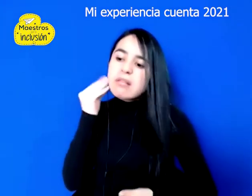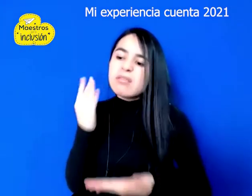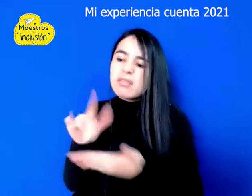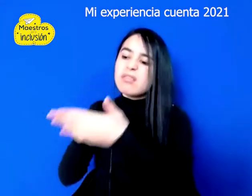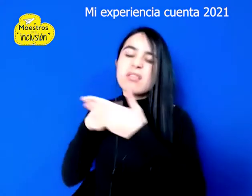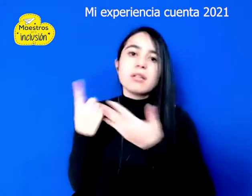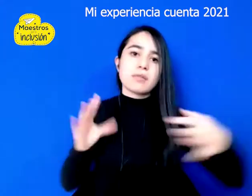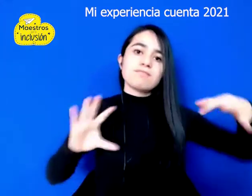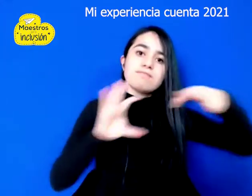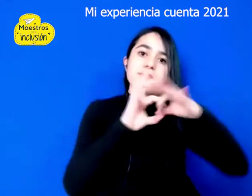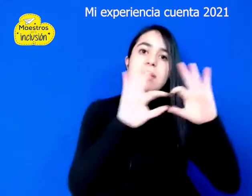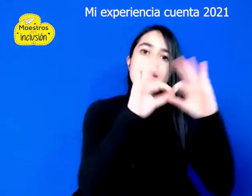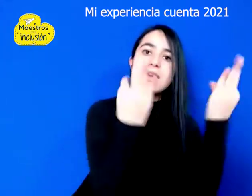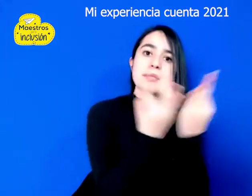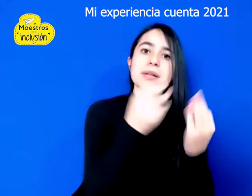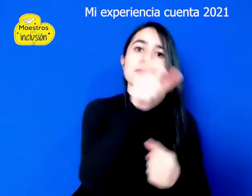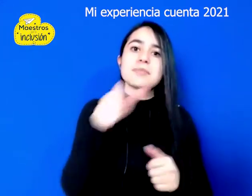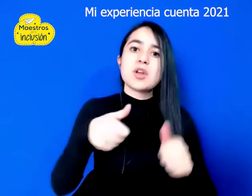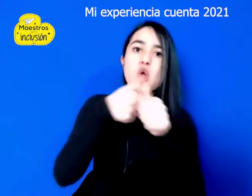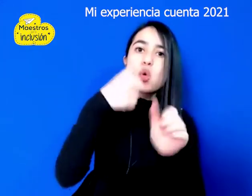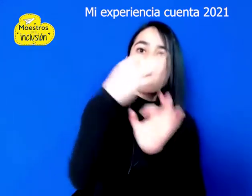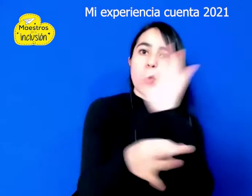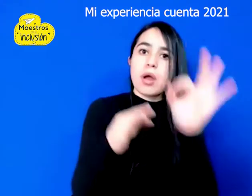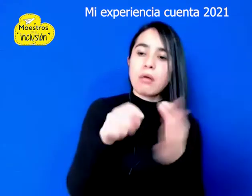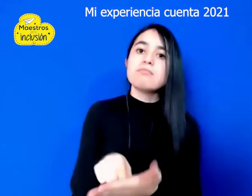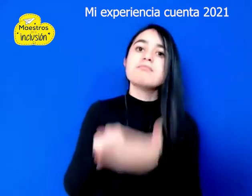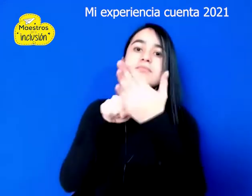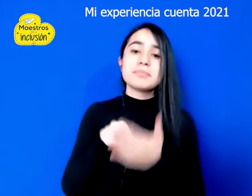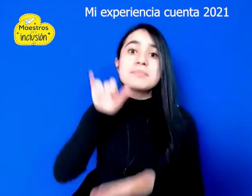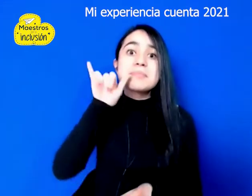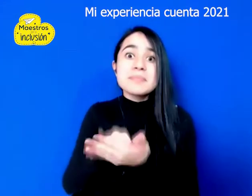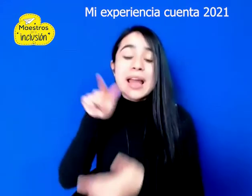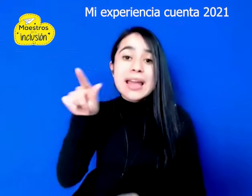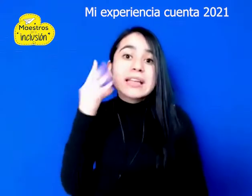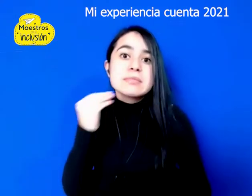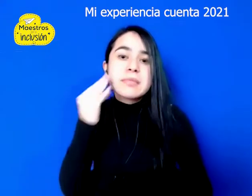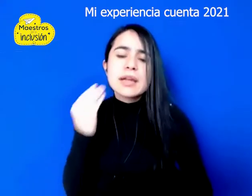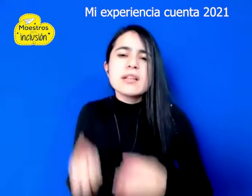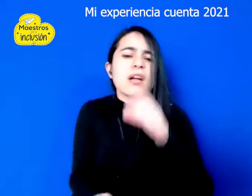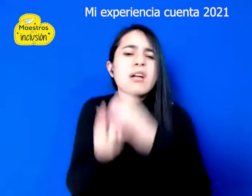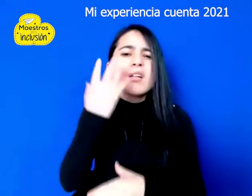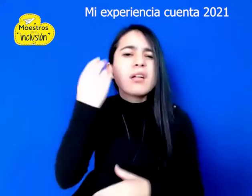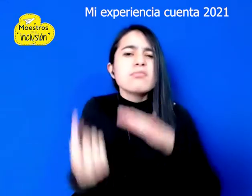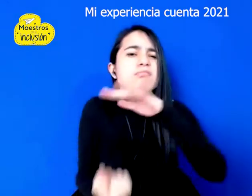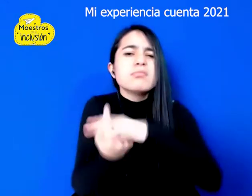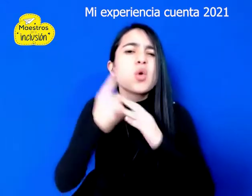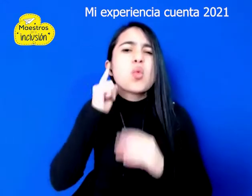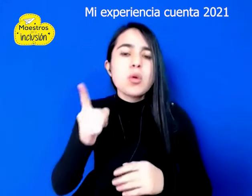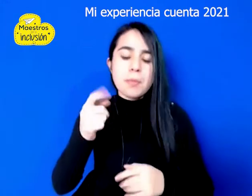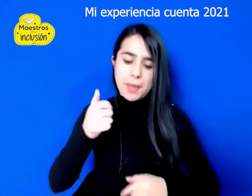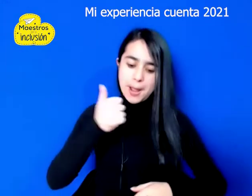y los cuidadores. Esas experiencias nacen a partir de la planeación de los maestros,